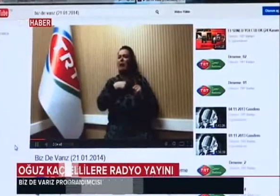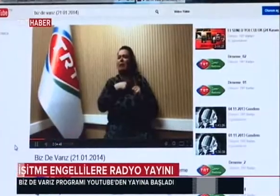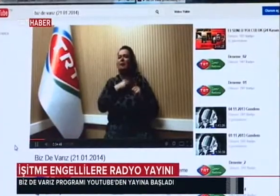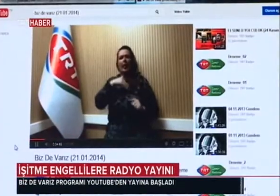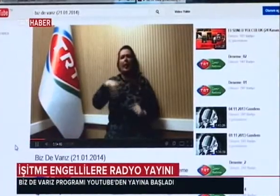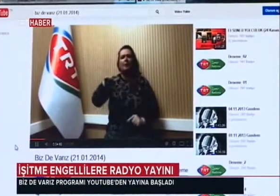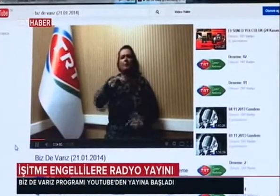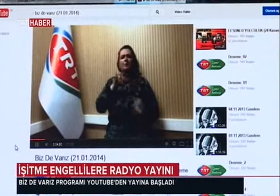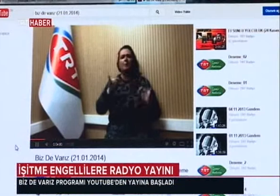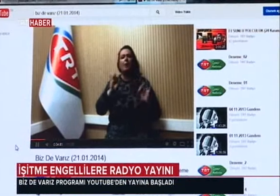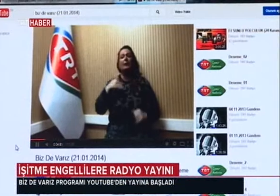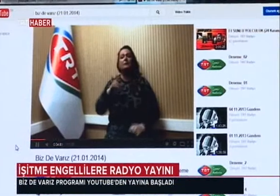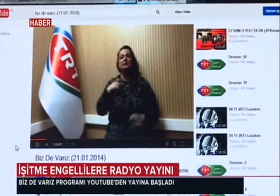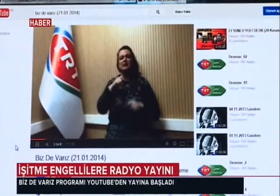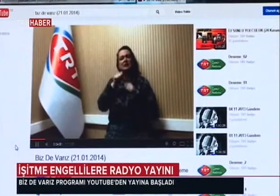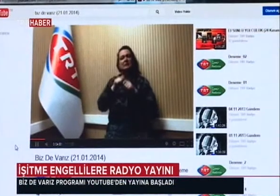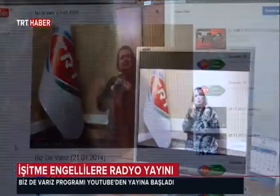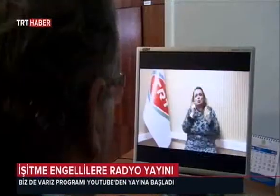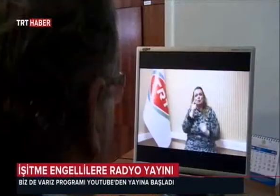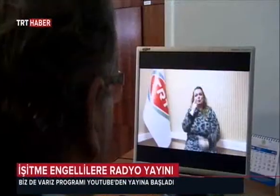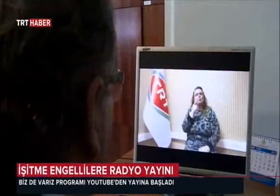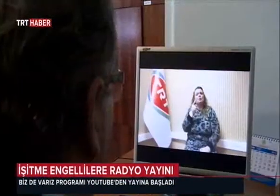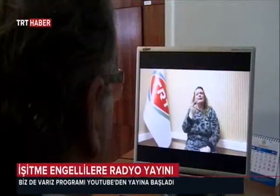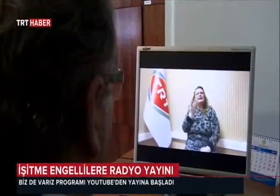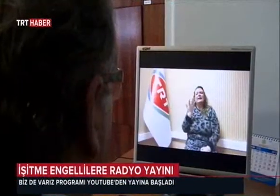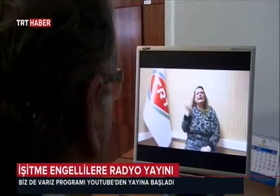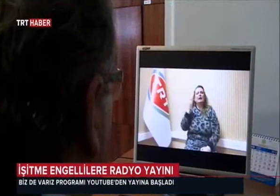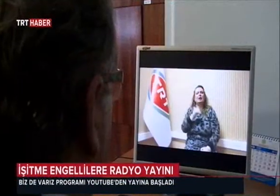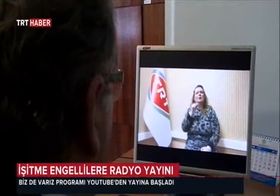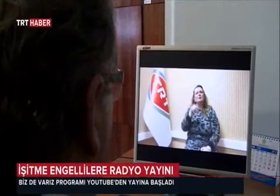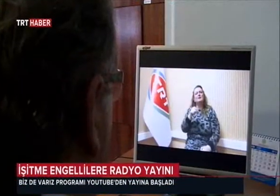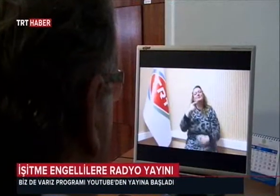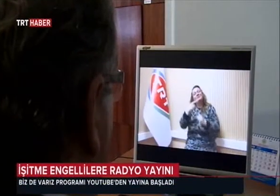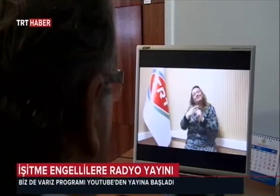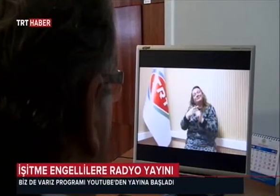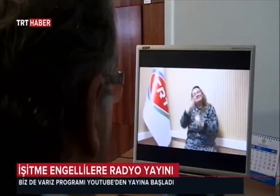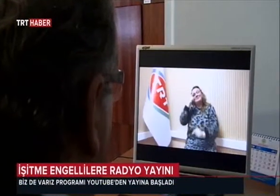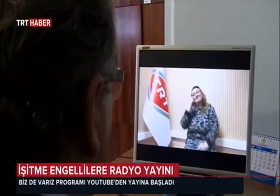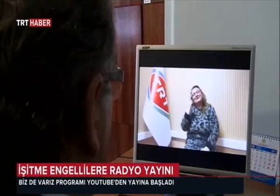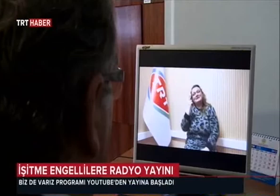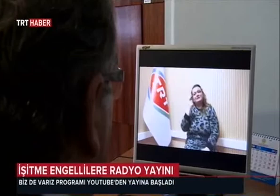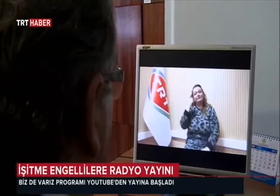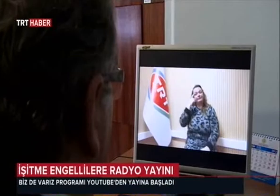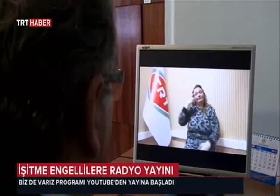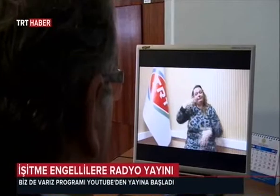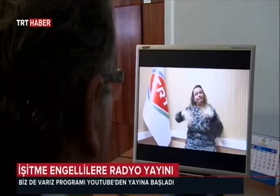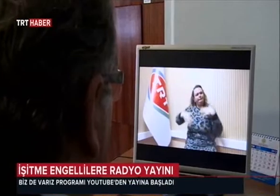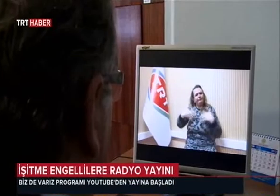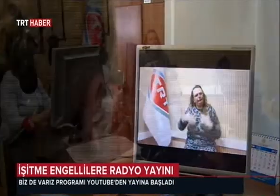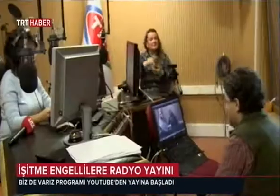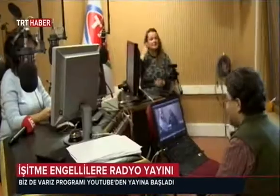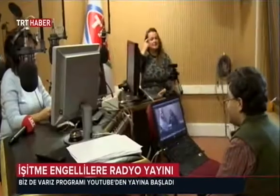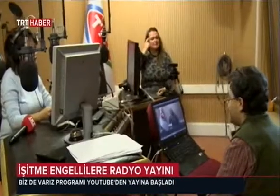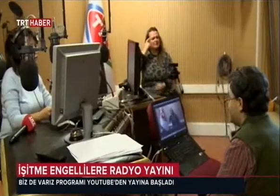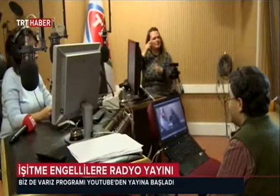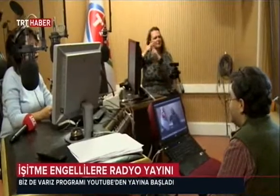işitme engelli dinleyicilerimize de ulaşacağız. Program radyo yayını ile eş zamanlı olarak YouTube üzerinden canlı yayına başladı.